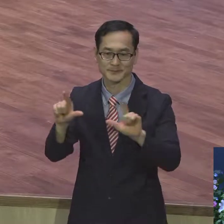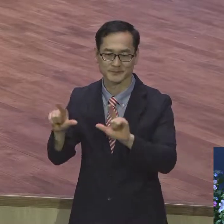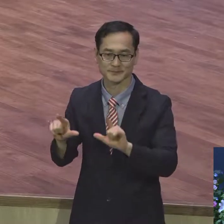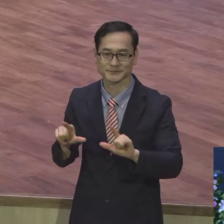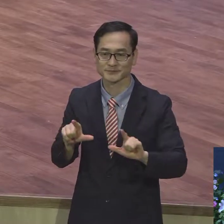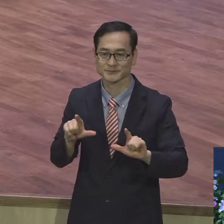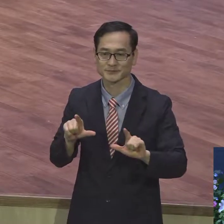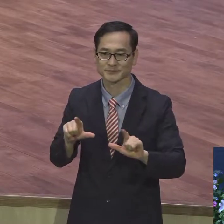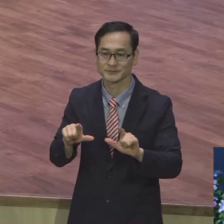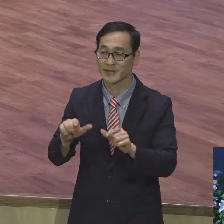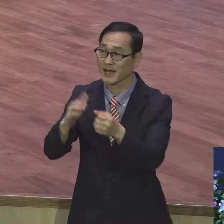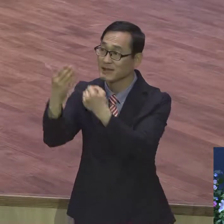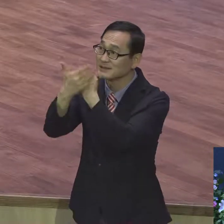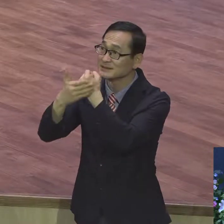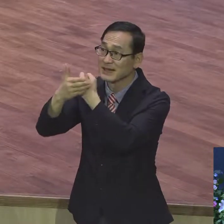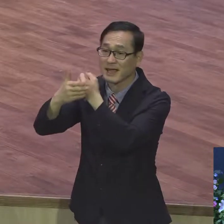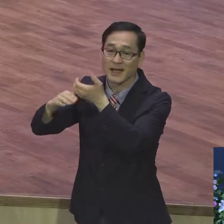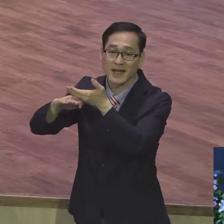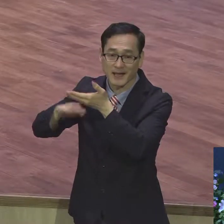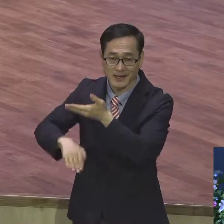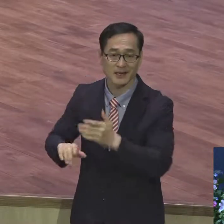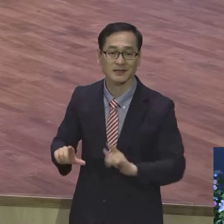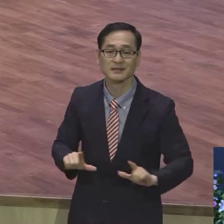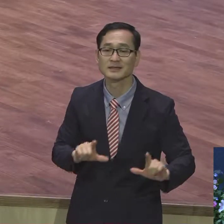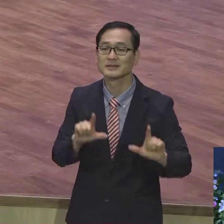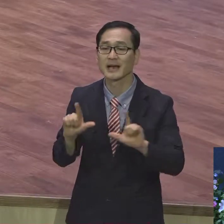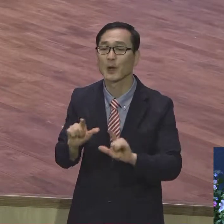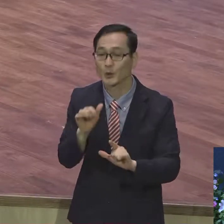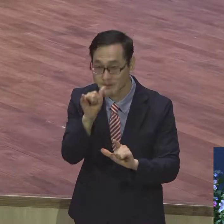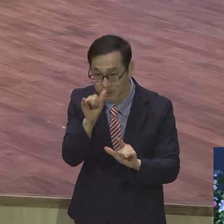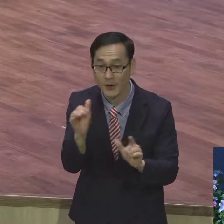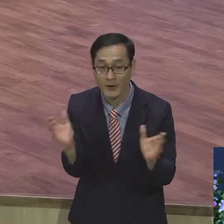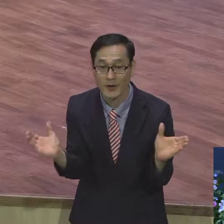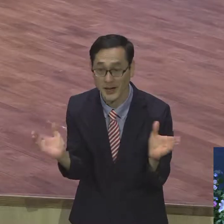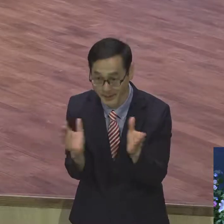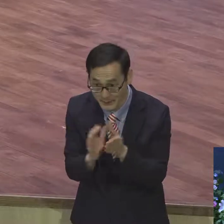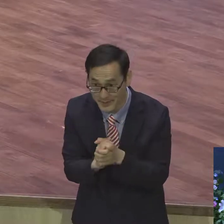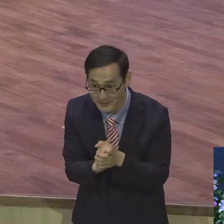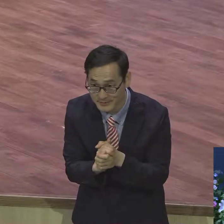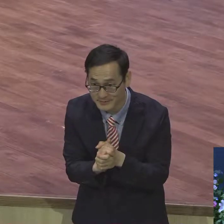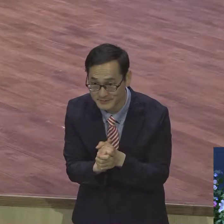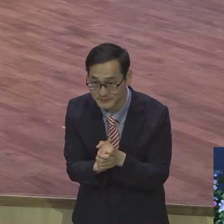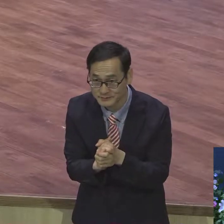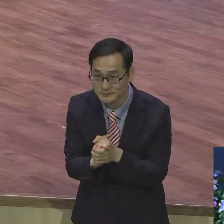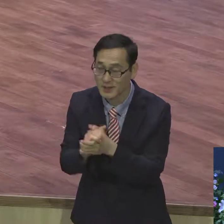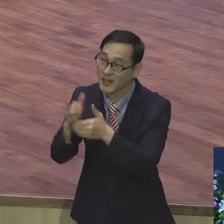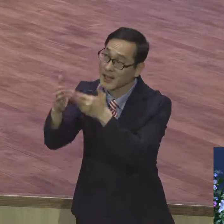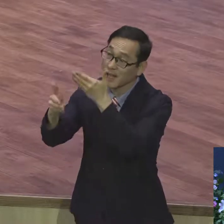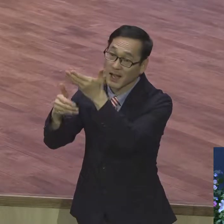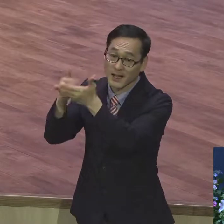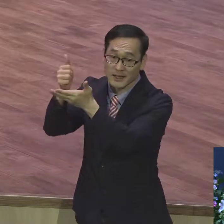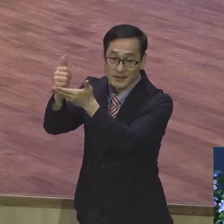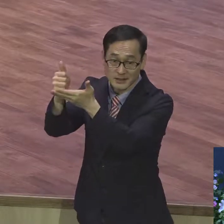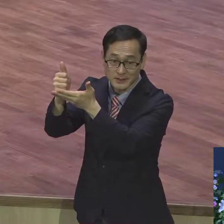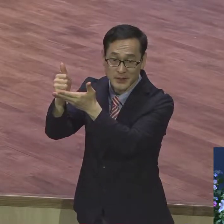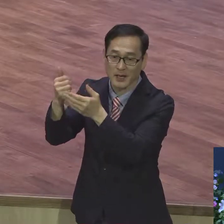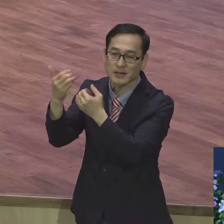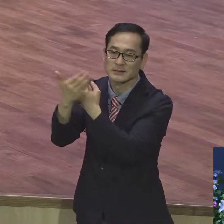살고 있다. 은혜 아래. 아멘. 하나님의 절대 은혜로 살아가는